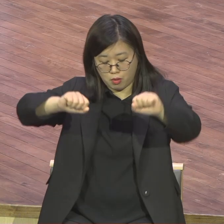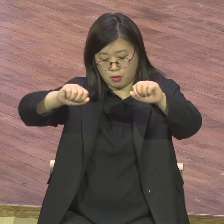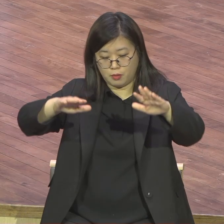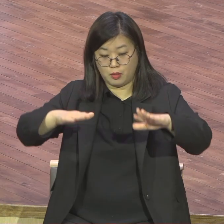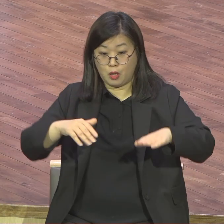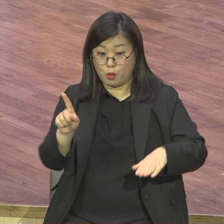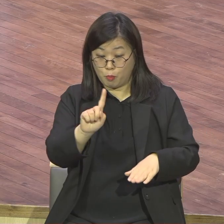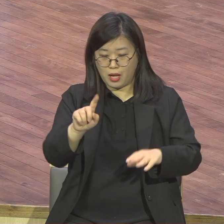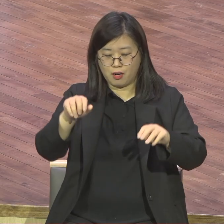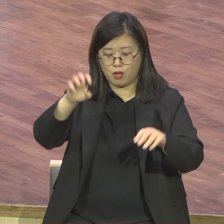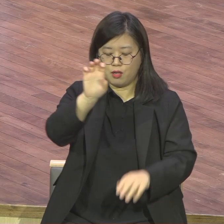여러분